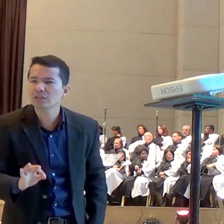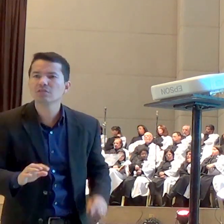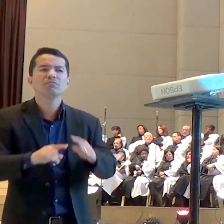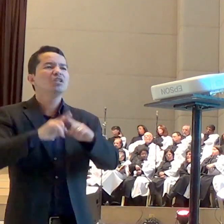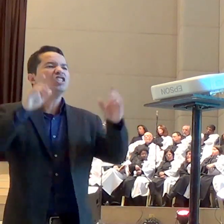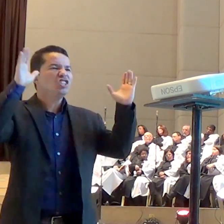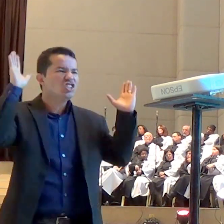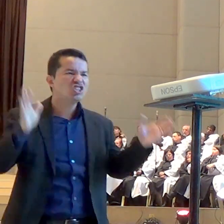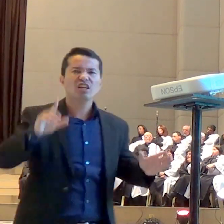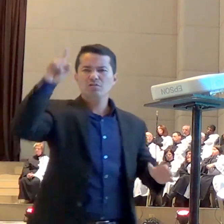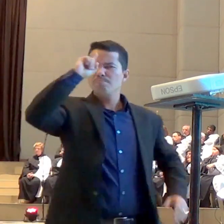os seus anjos